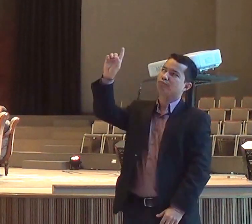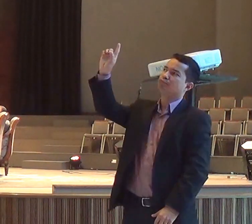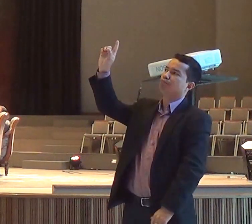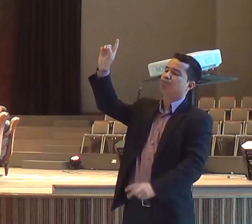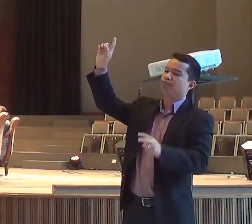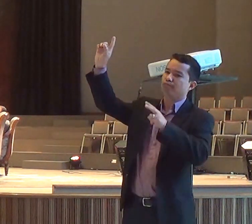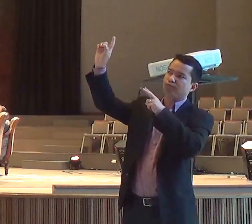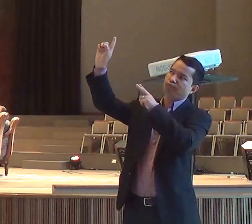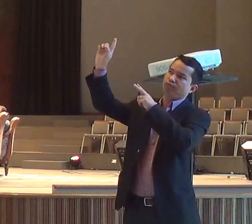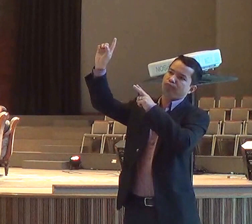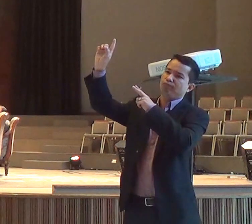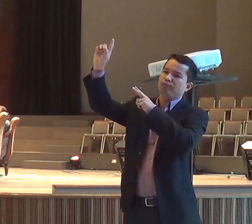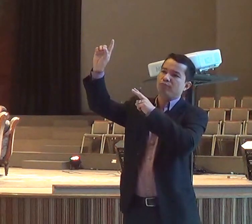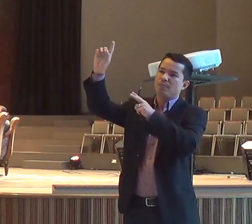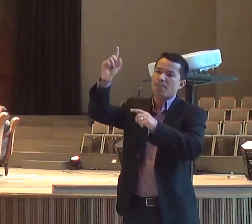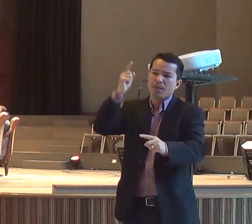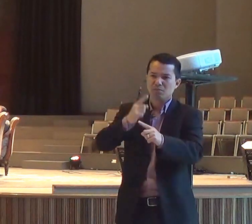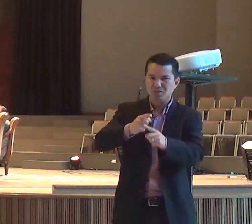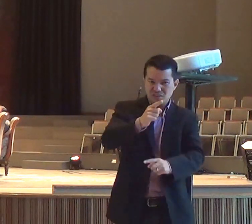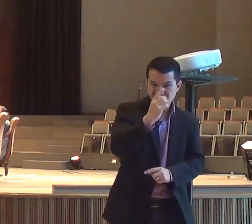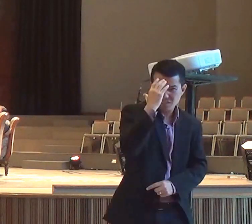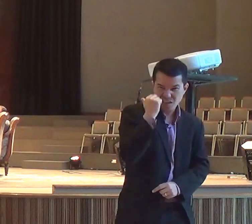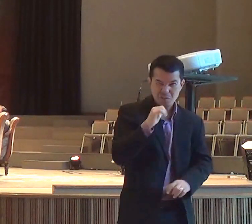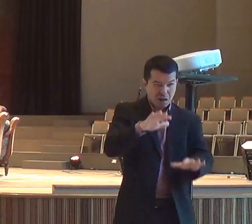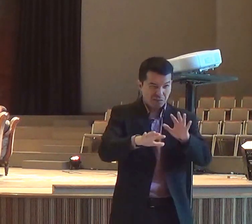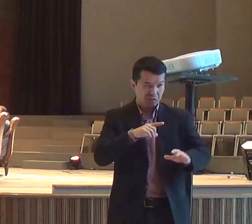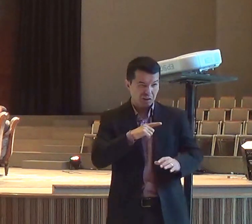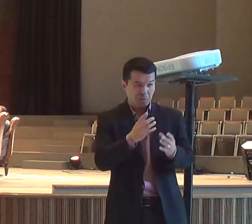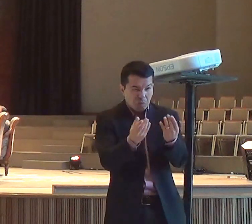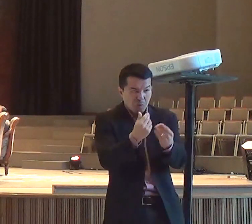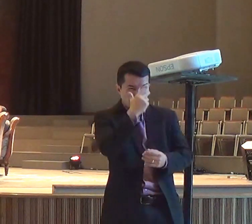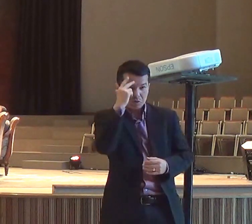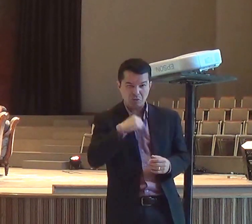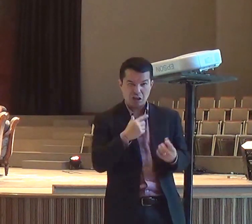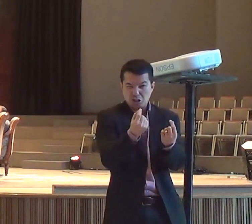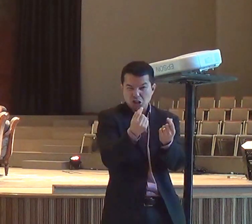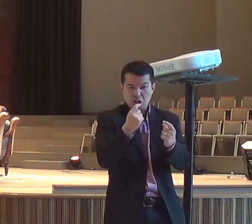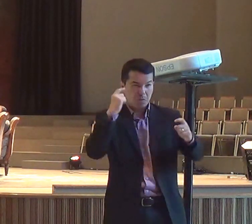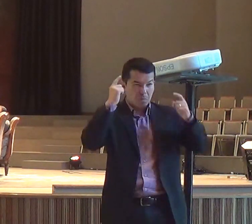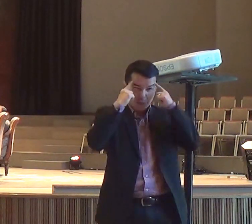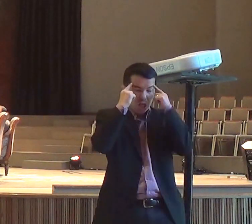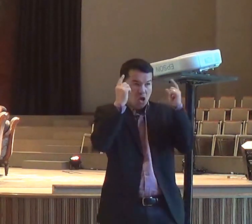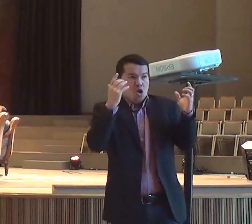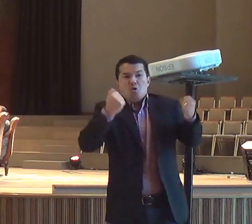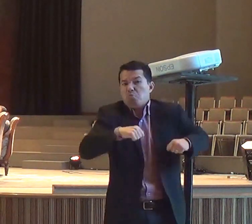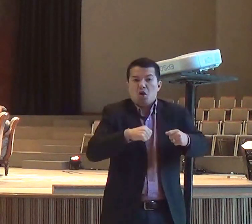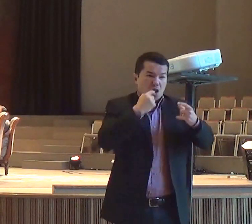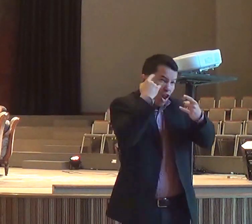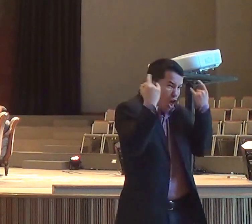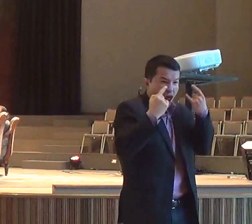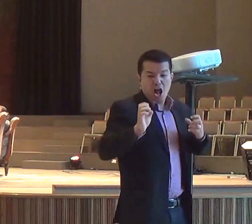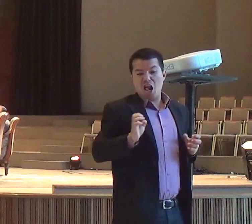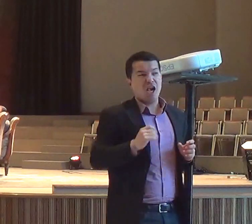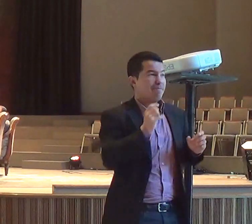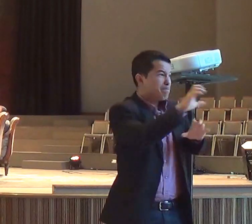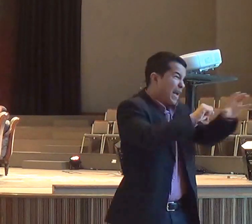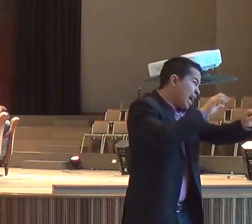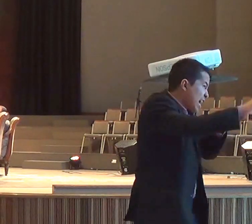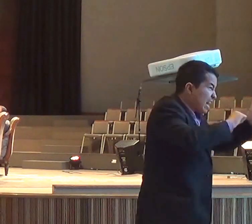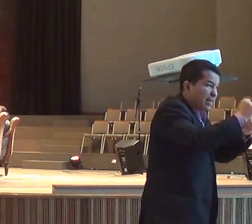bate em outra, e faz isso, não estou dizendo, que a gente não tem, que trabalhar, a Bíblia diz, quem não trabalha, não coma, não é, mas eu estou dizendo, que essa não é a